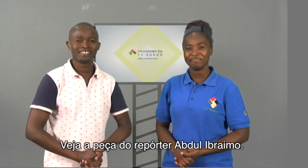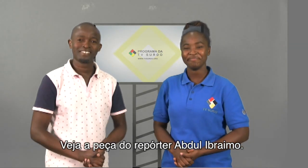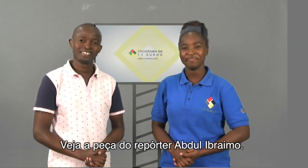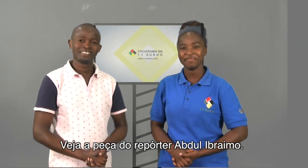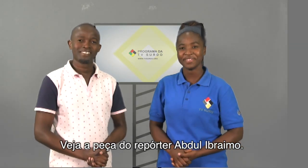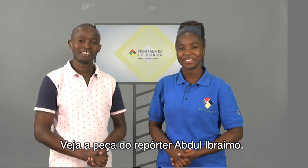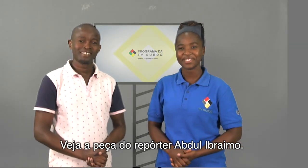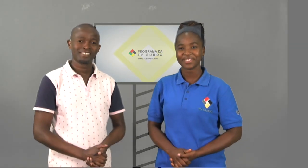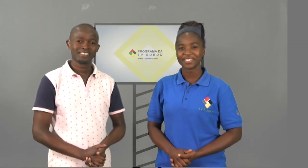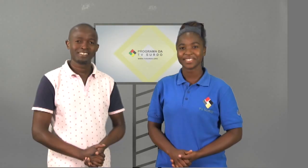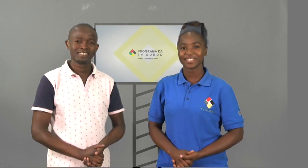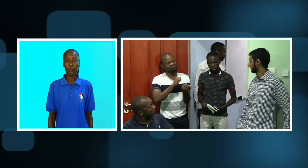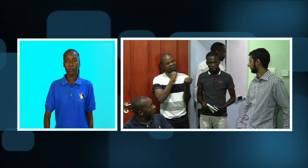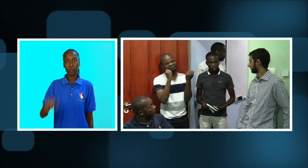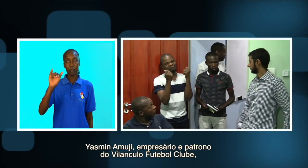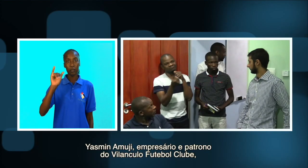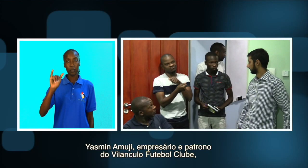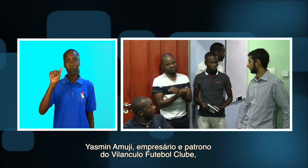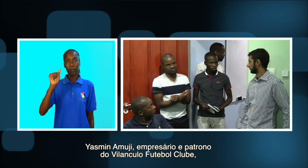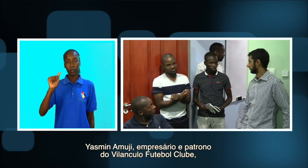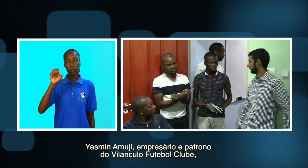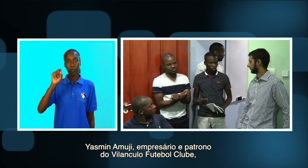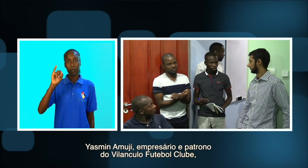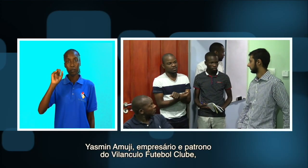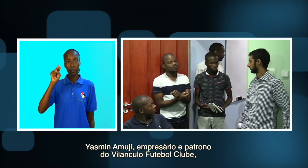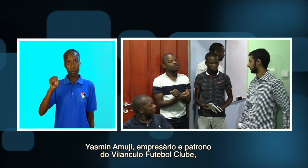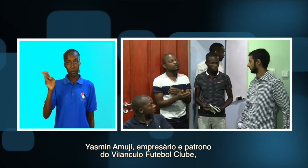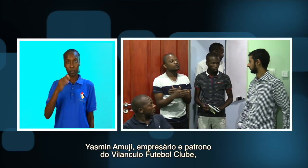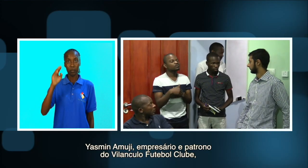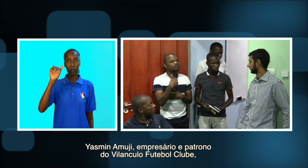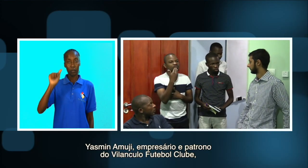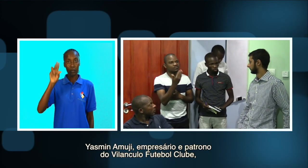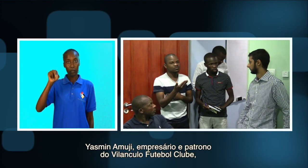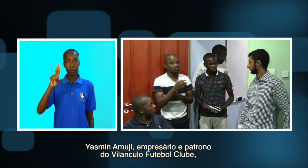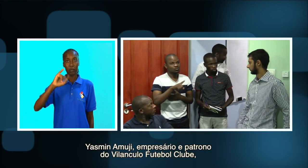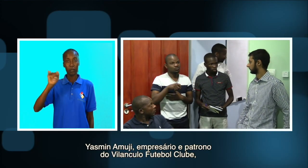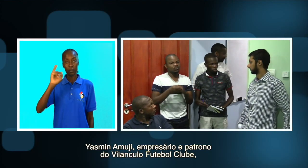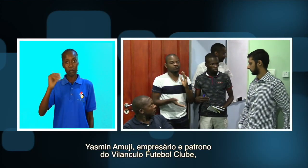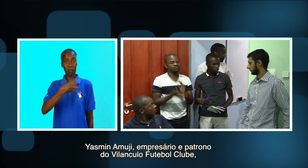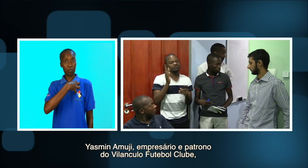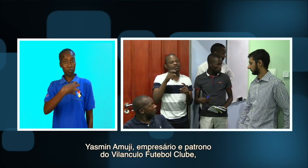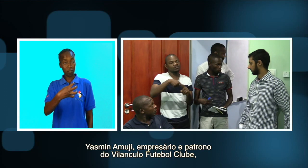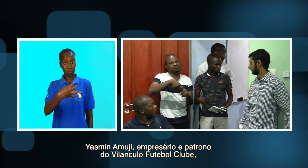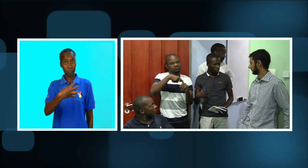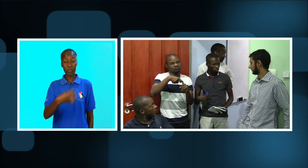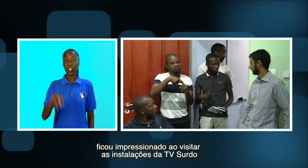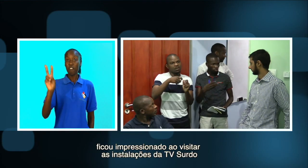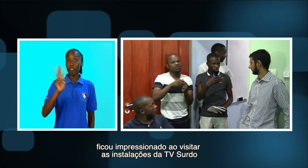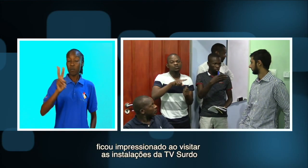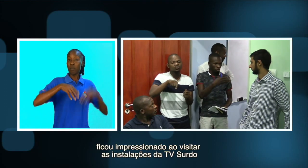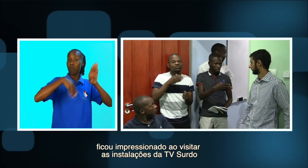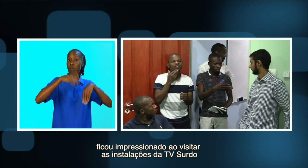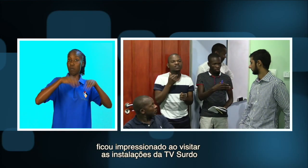Abdul Ibrahimu. Yassine Amugi, empresário e patrono do Vilanculo Futebol Clube,